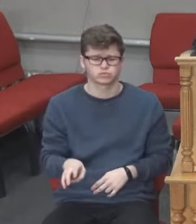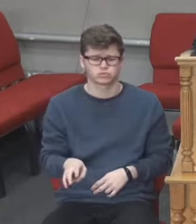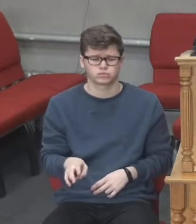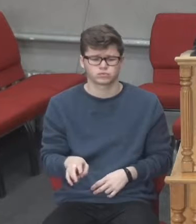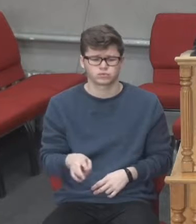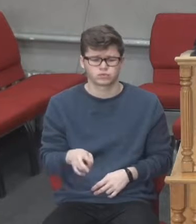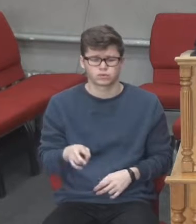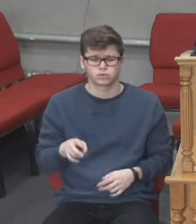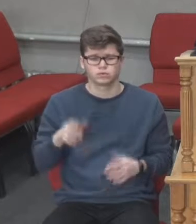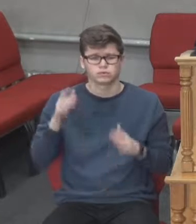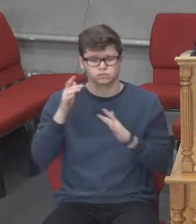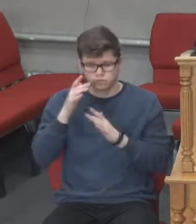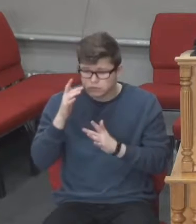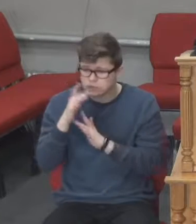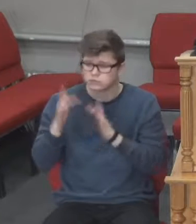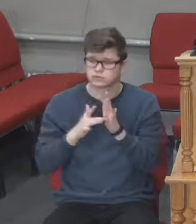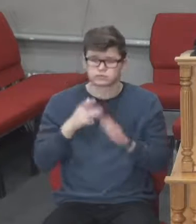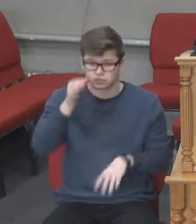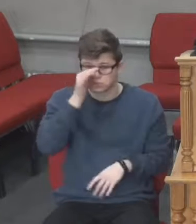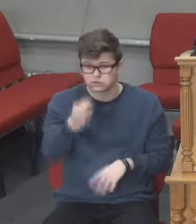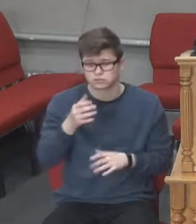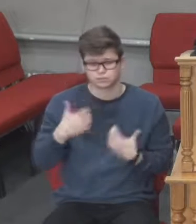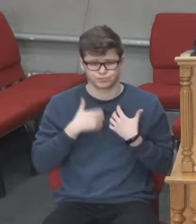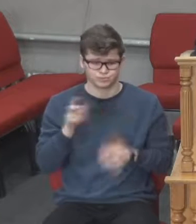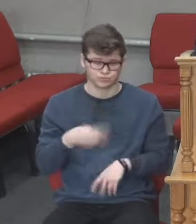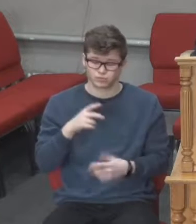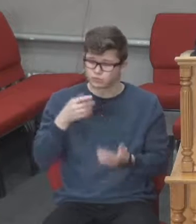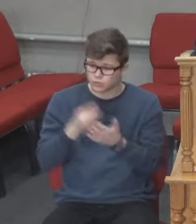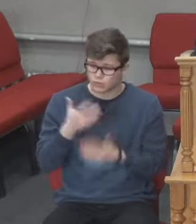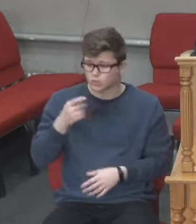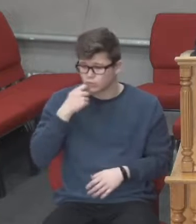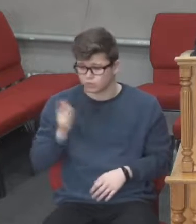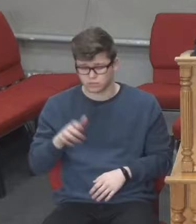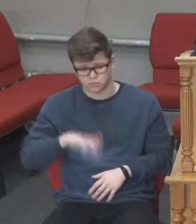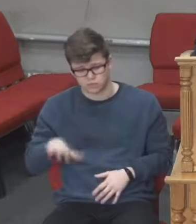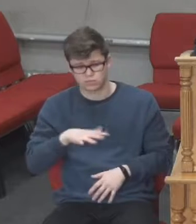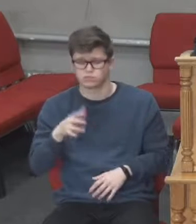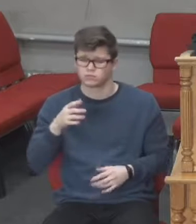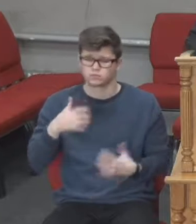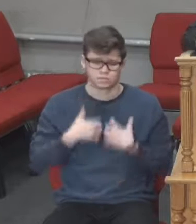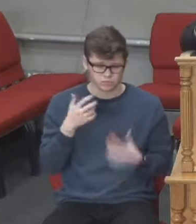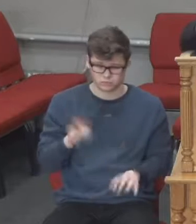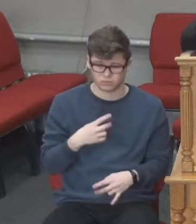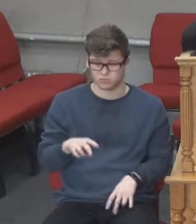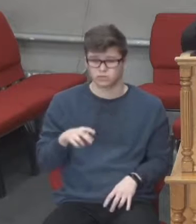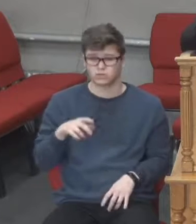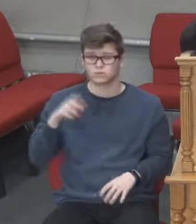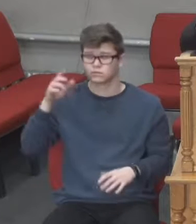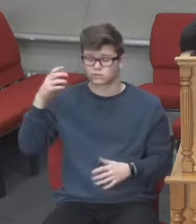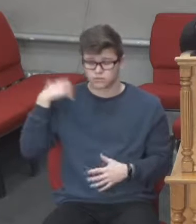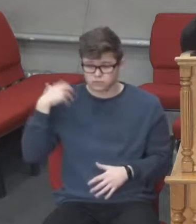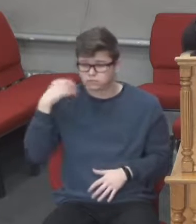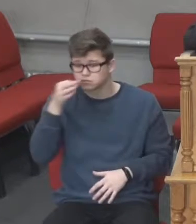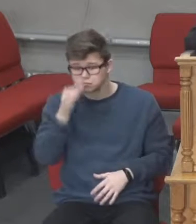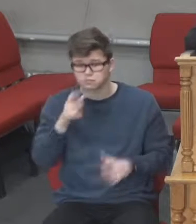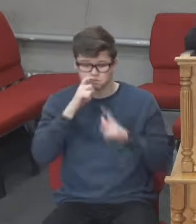Дорогі українці, не лякайтеся. Ми виконуємо те, що нам влада каже. Будь ласка, якщо ви користуєтеся